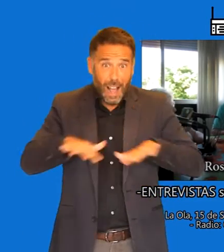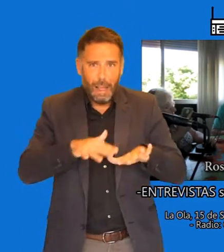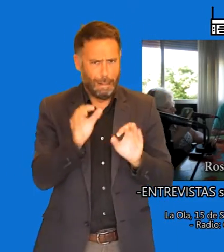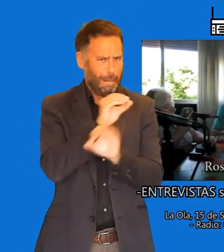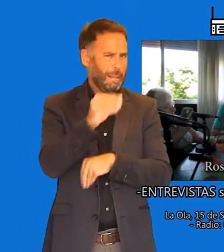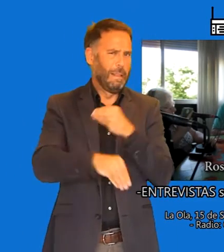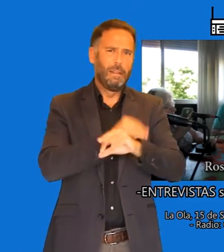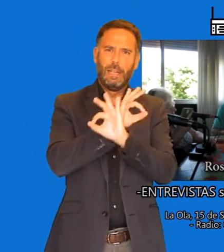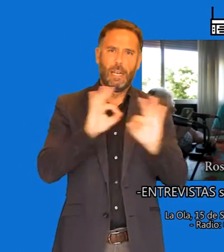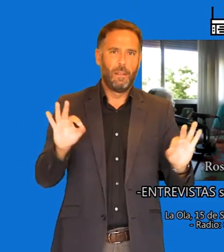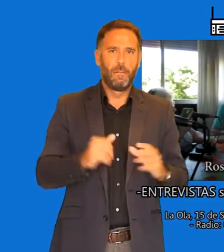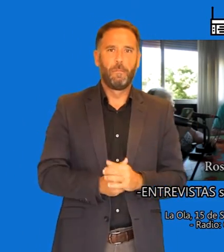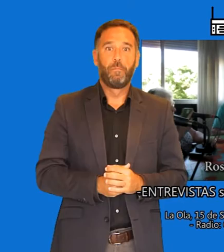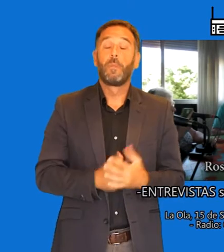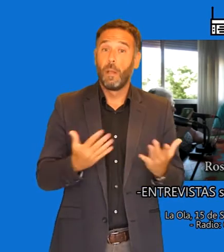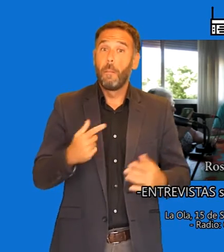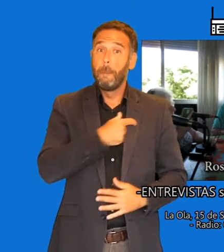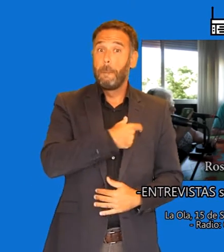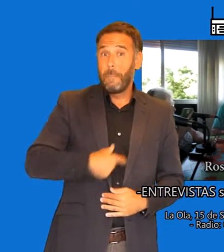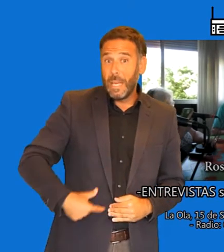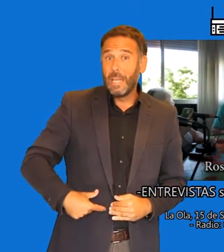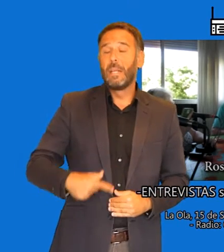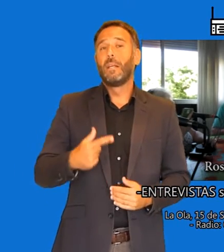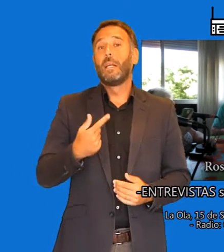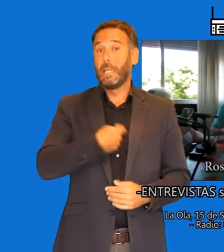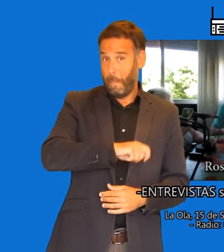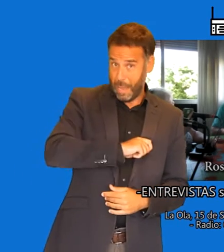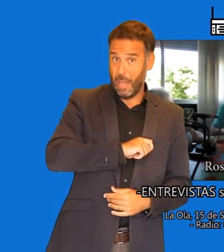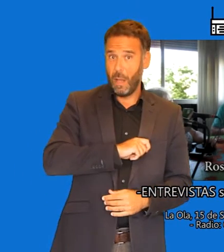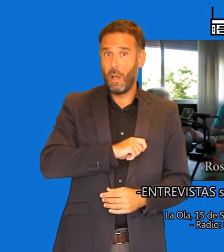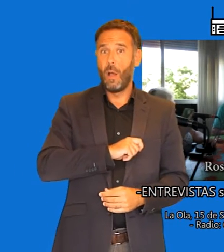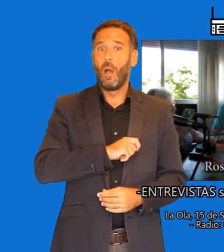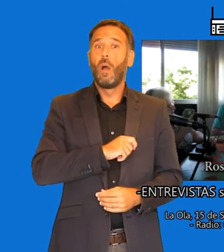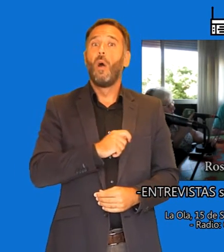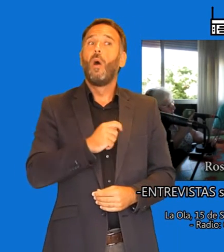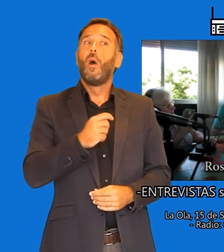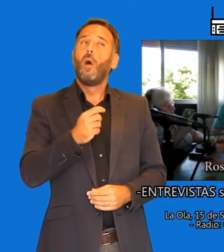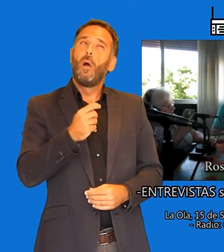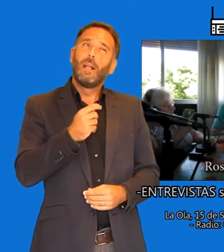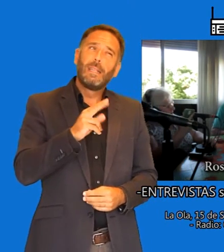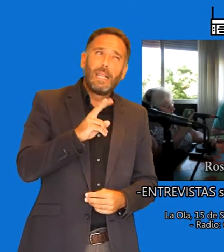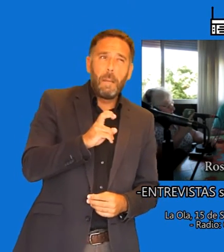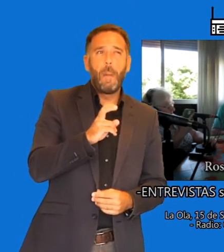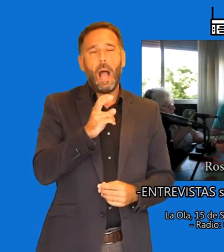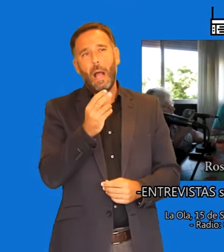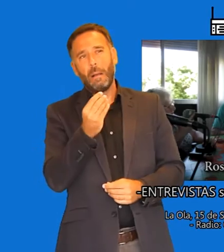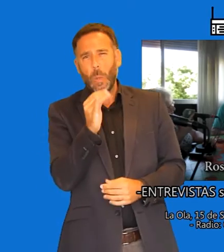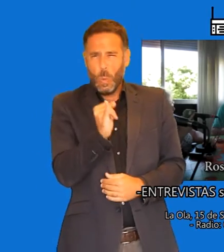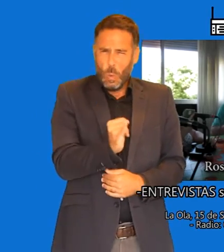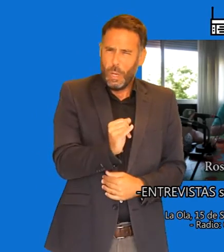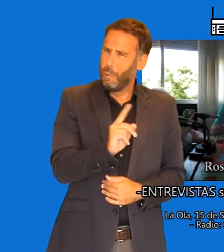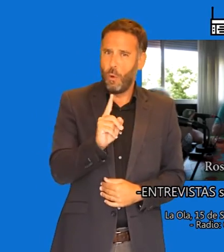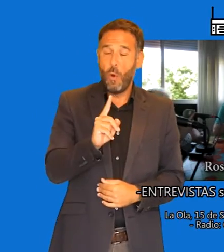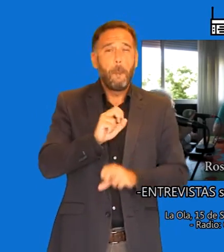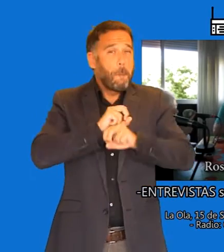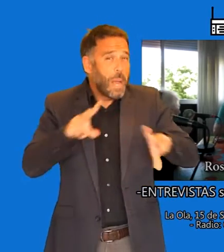en mi España no hay tanta desnutrición como hay en los desfiles. Exactamente, en los desfiles de moda se ve más... a ponerle a cada uno, vamos